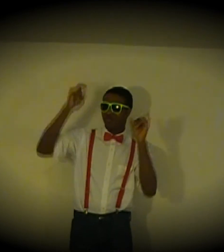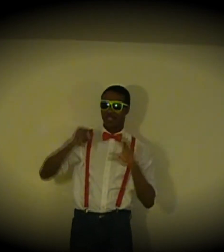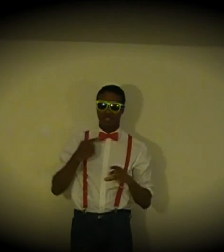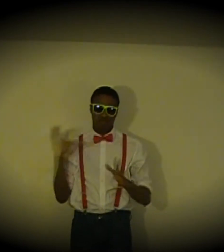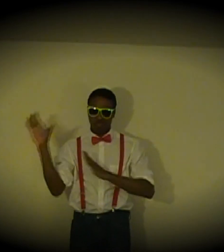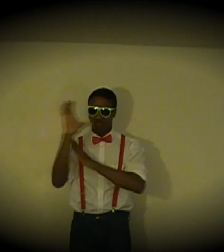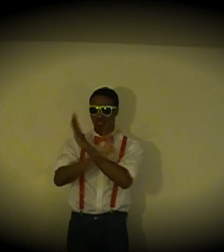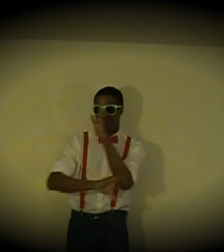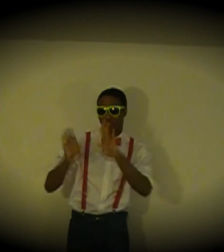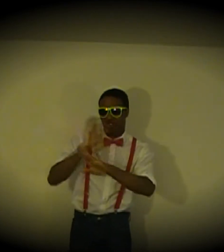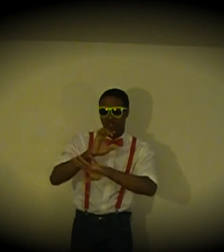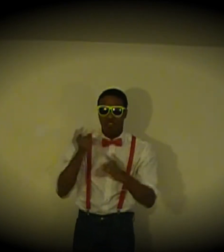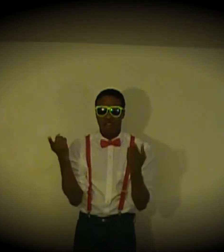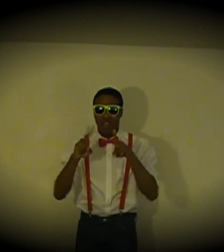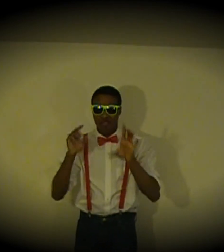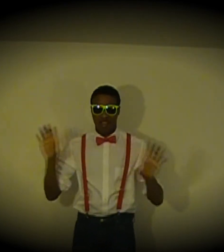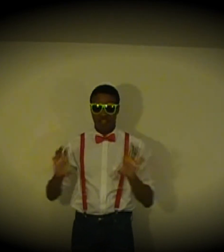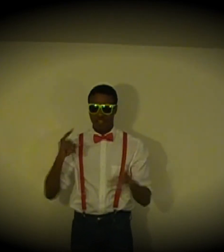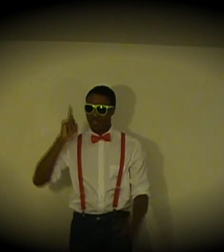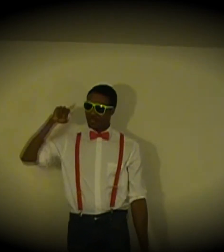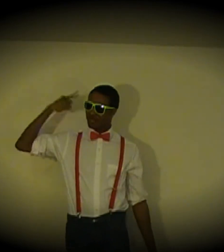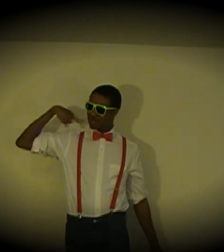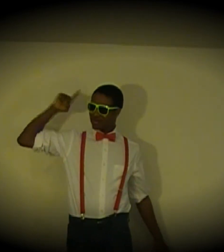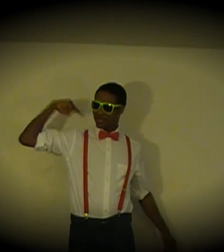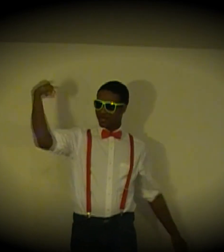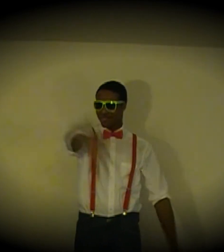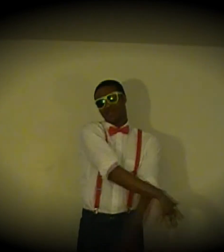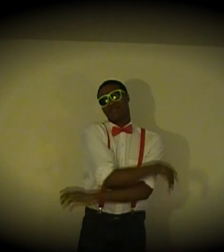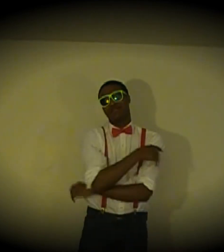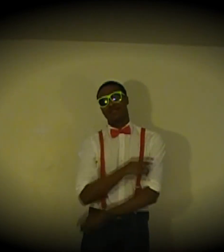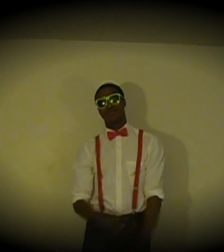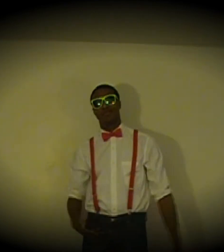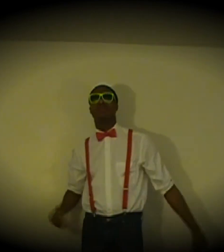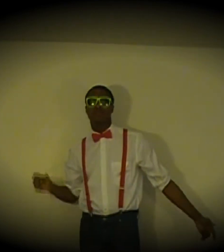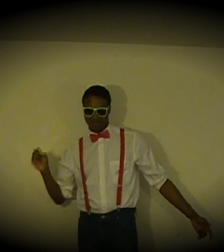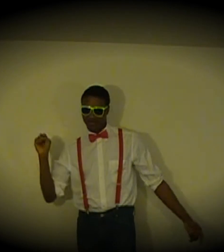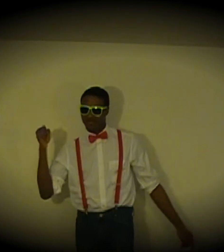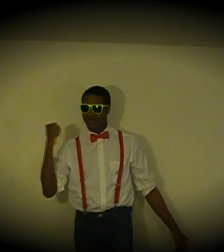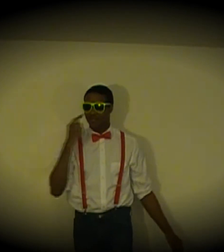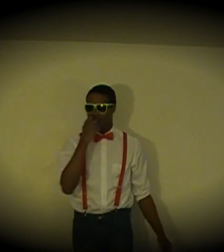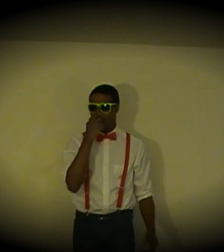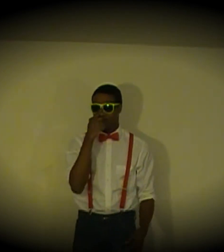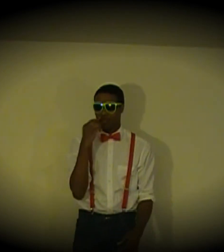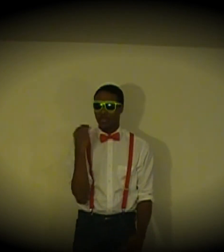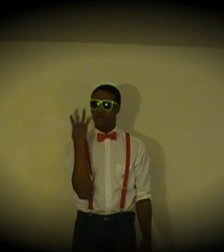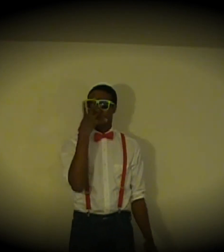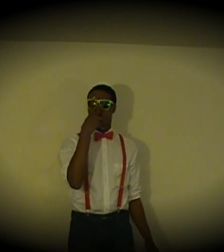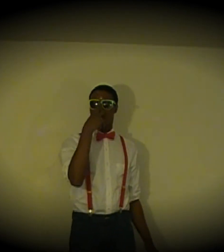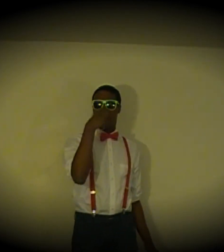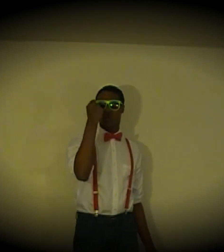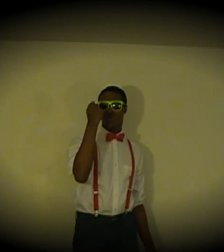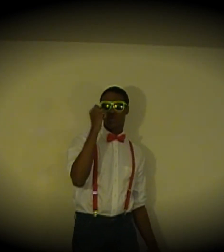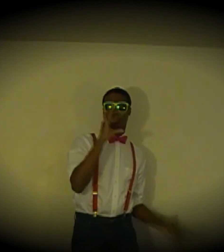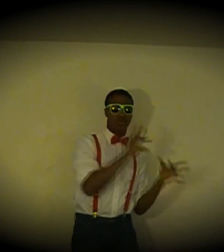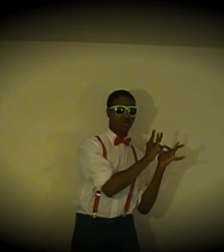밤이 오면 심장이 터져버리는 선호해 그런 선호해 아름다워